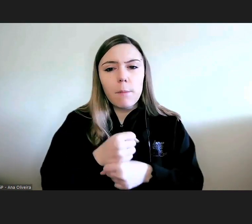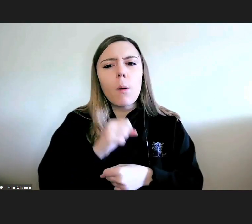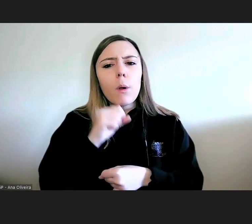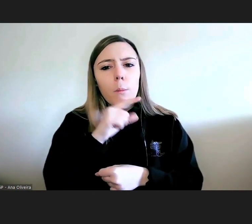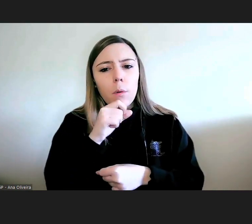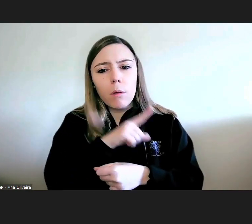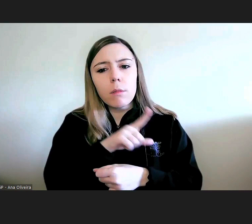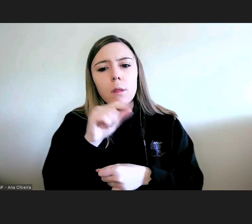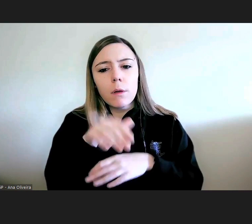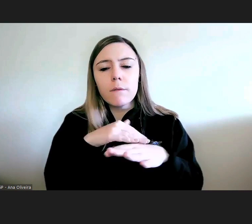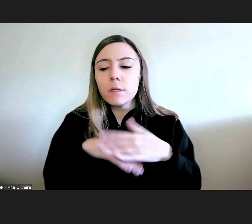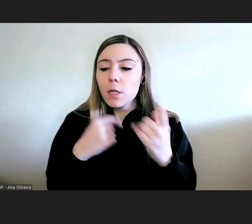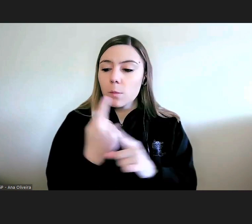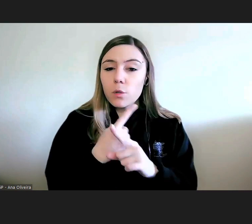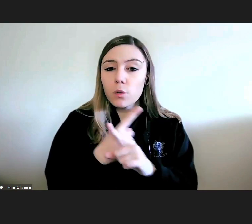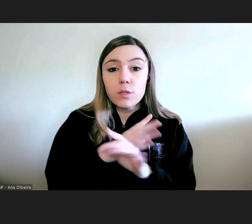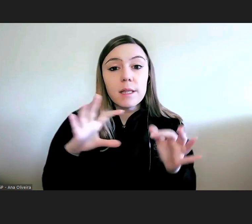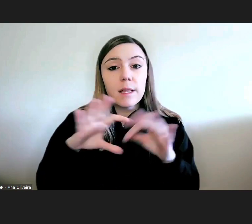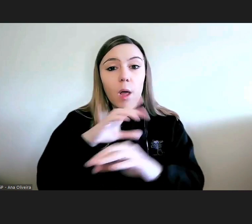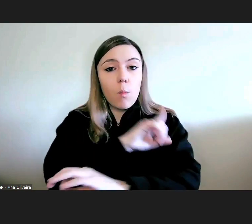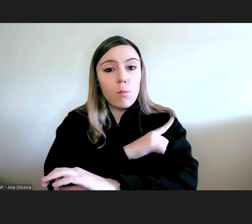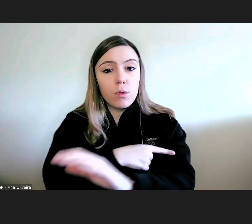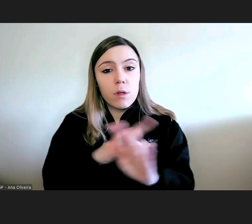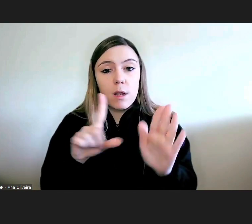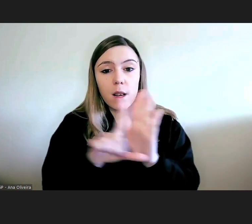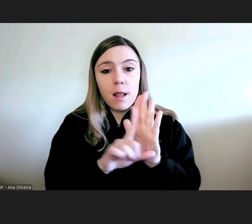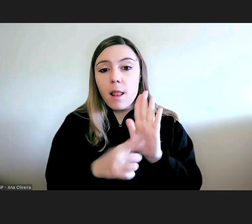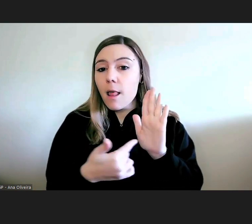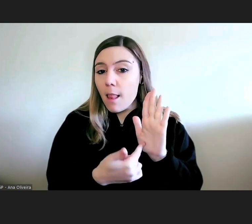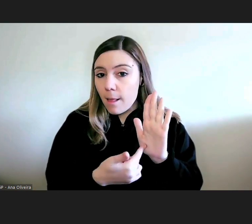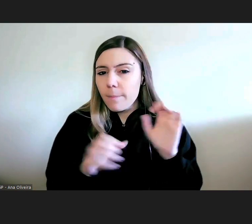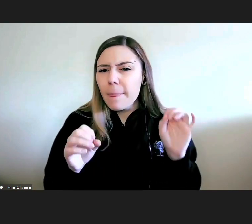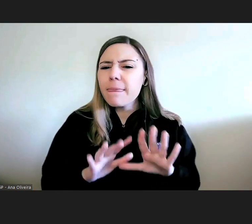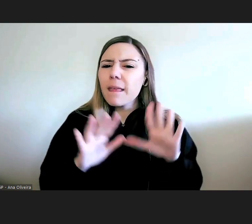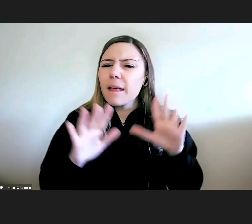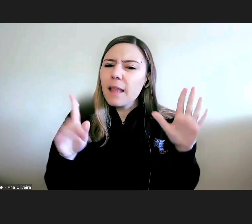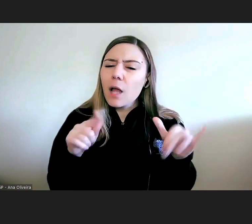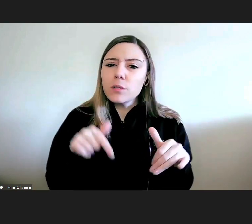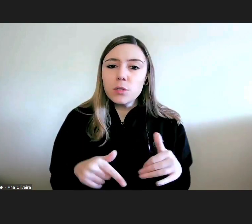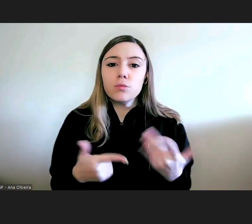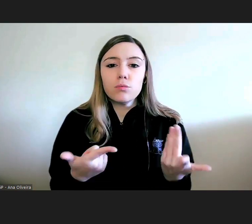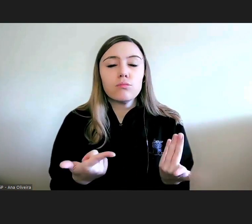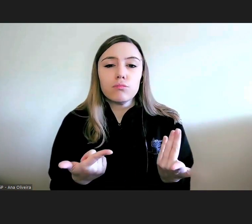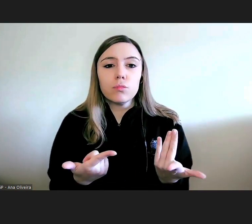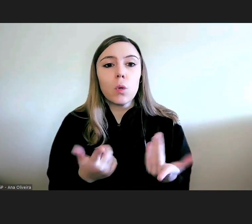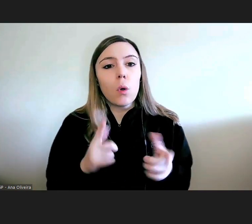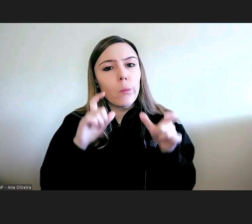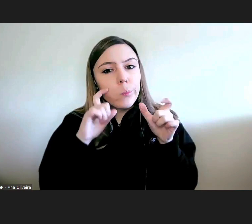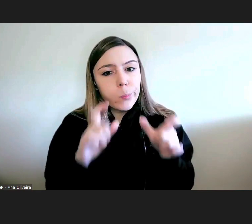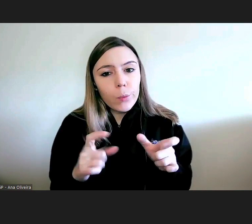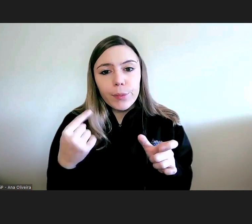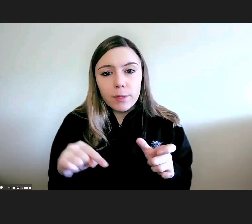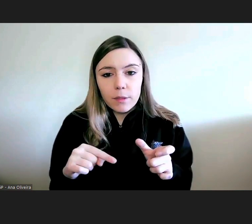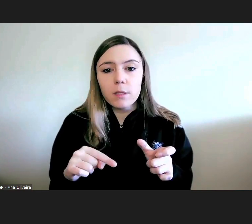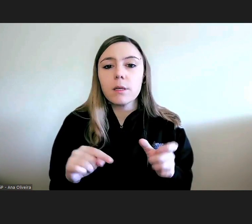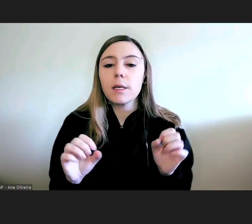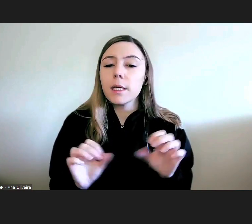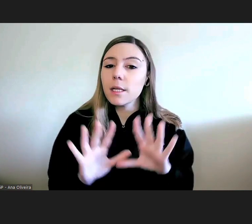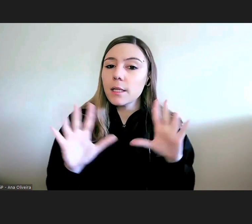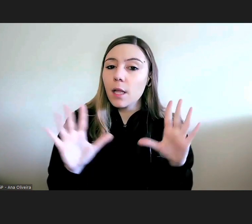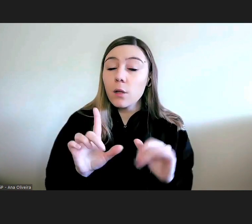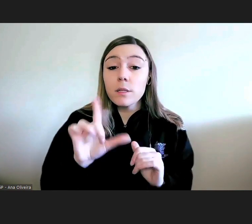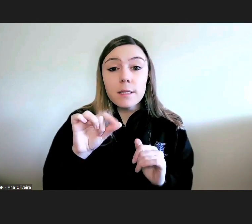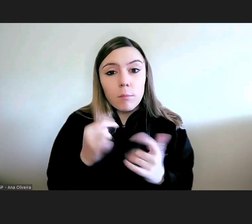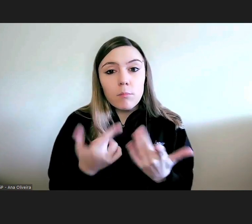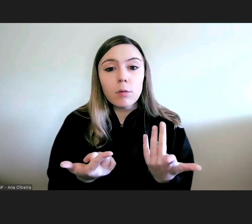daquilo que é o poder legislativo claro que é uma intervenção regulada de alguma maneira